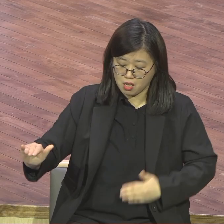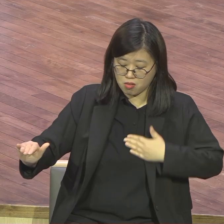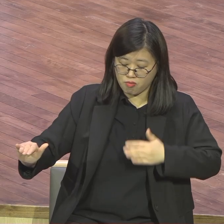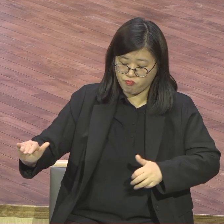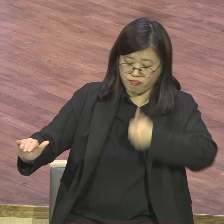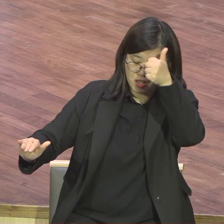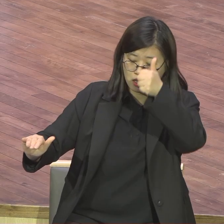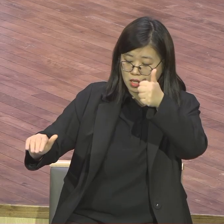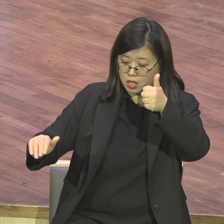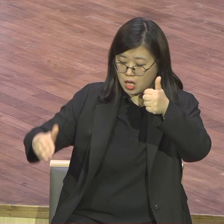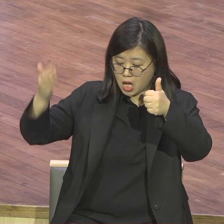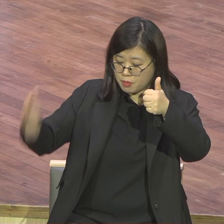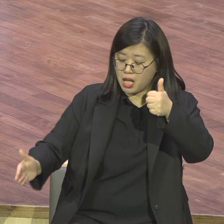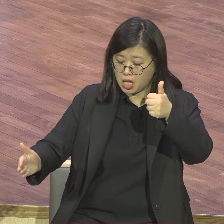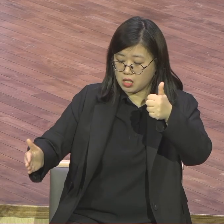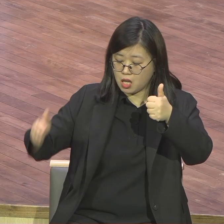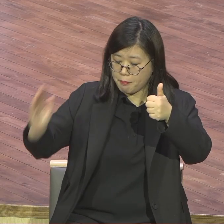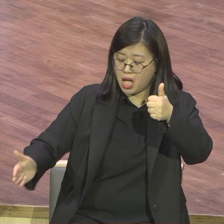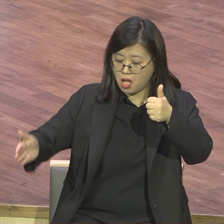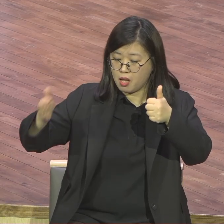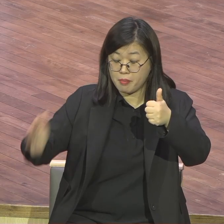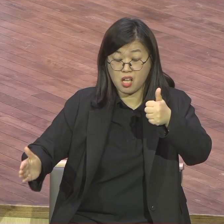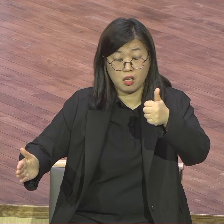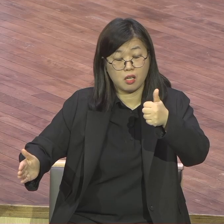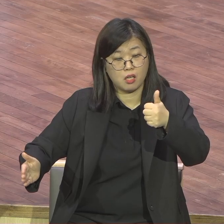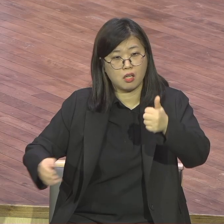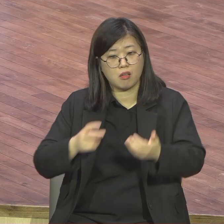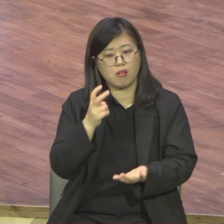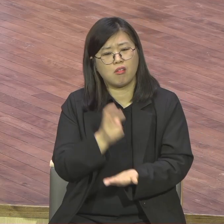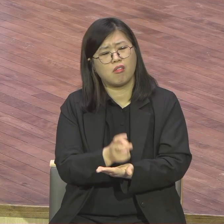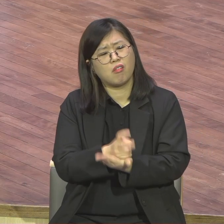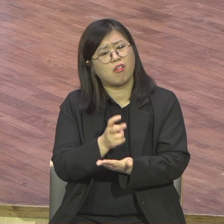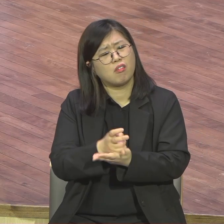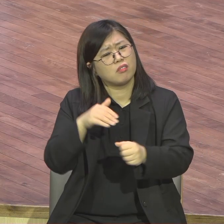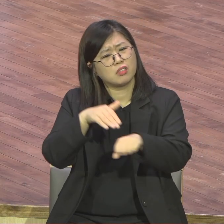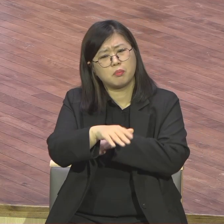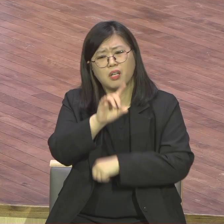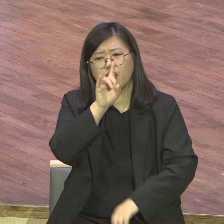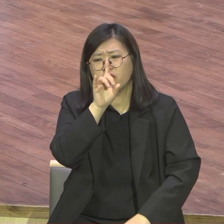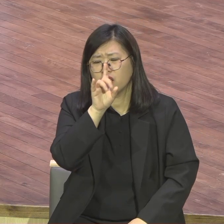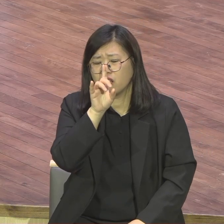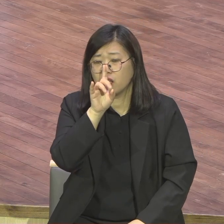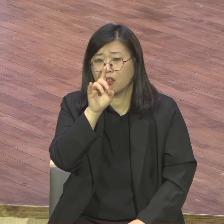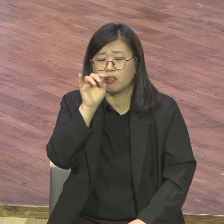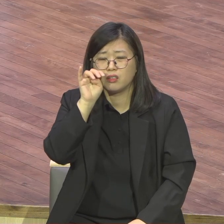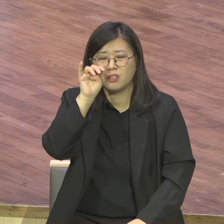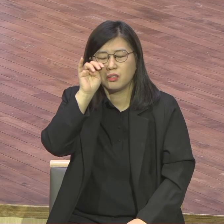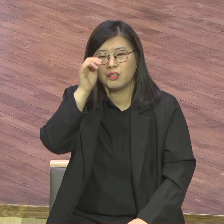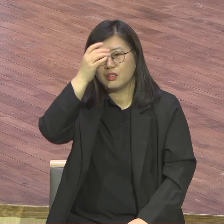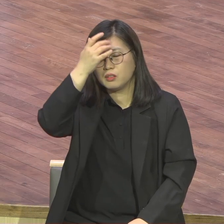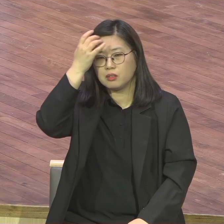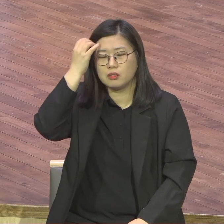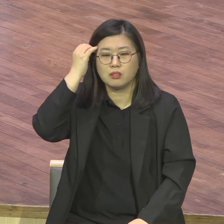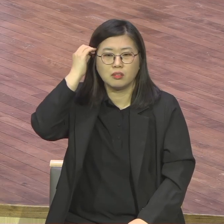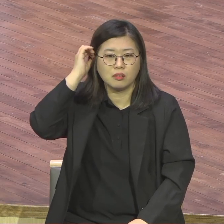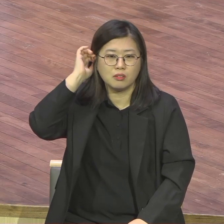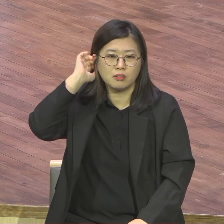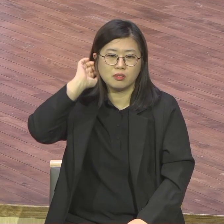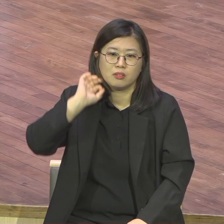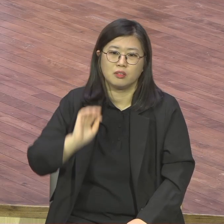기도 안 하는 것들이 목사들은 교육자들은 교육 맨날 성경 기도 그거 돼 있습니까 기도 일주일 제대로 안